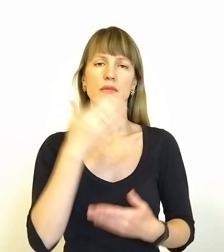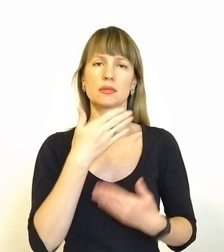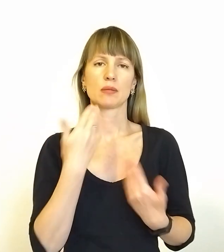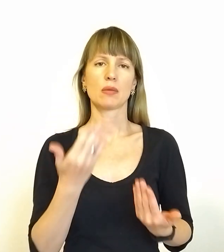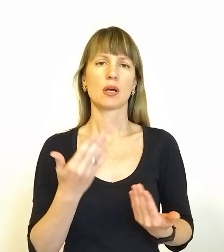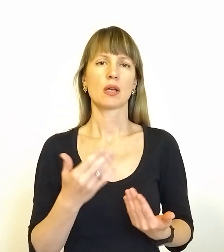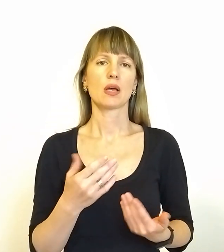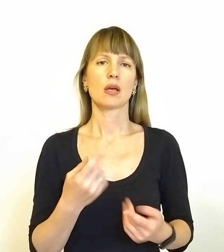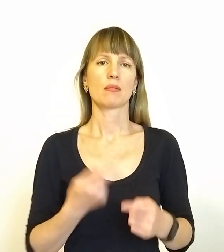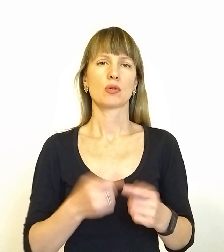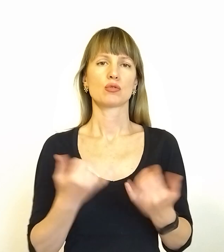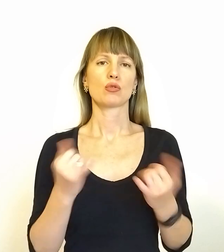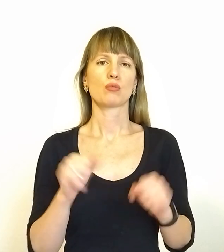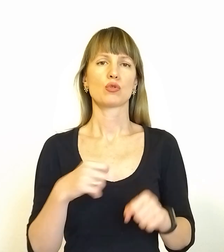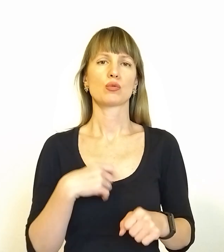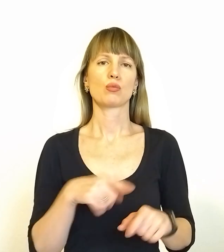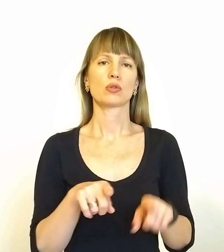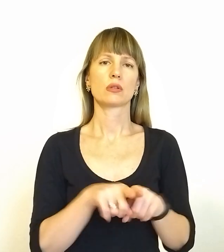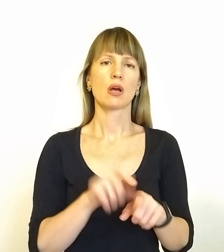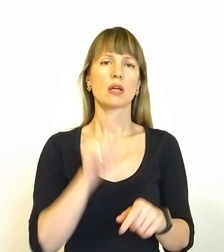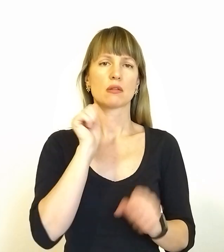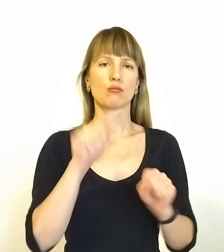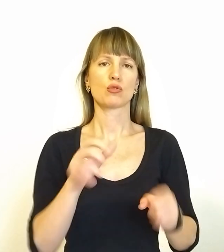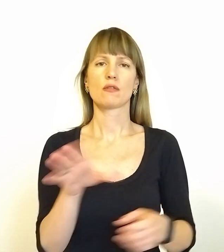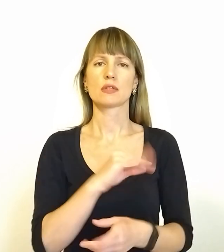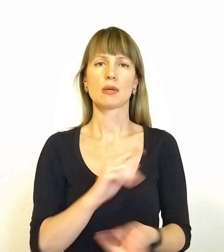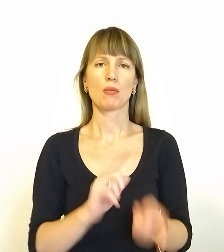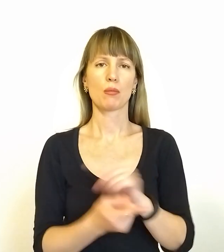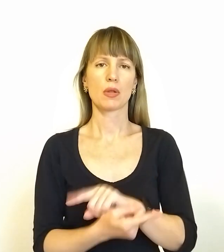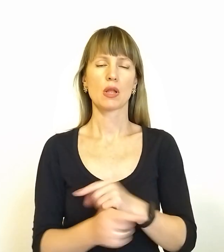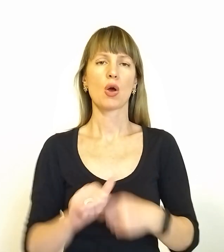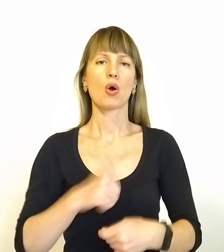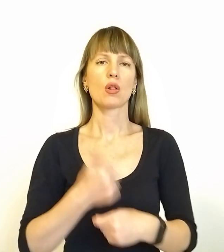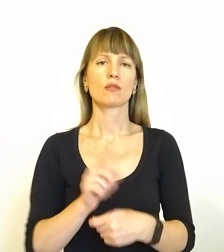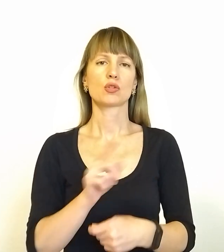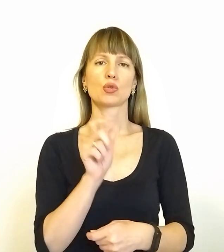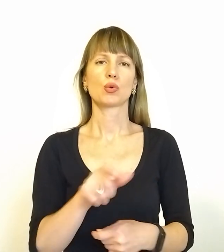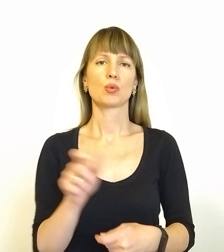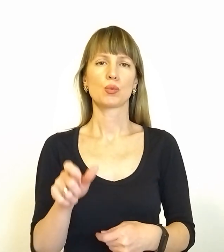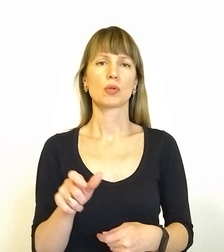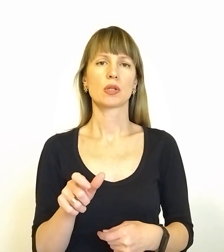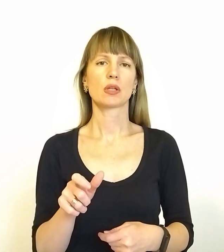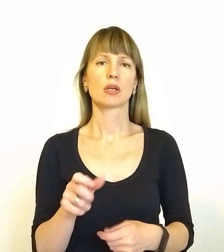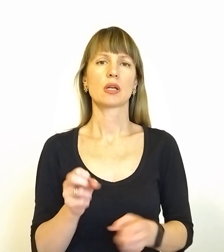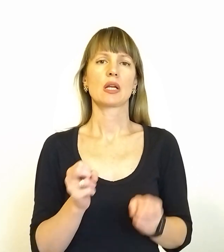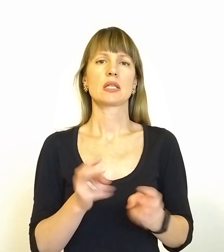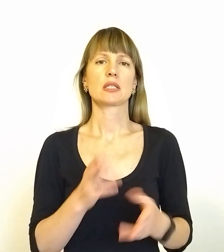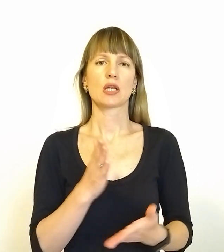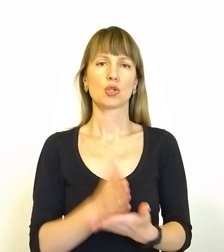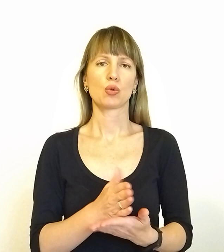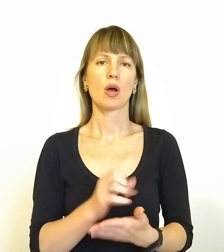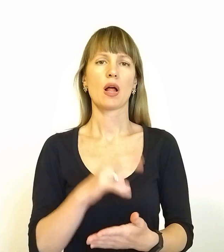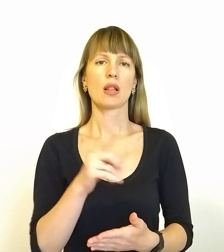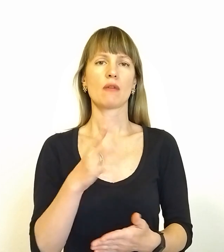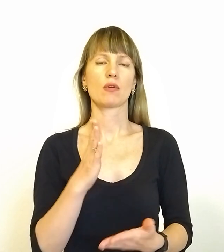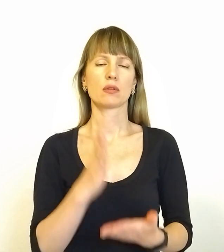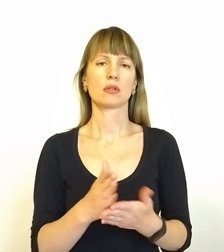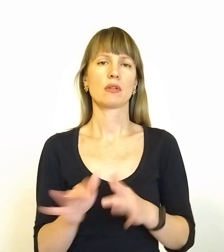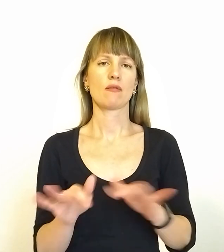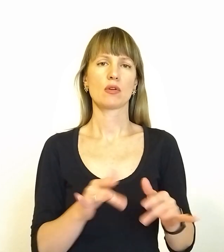Сьогодні може бути так, а завтра може бути якось інше. Головне, що люди, так, люди ризикнули, але вони в Русі. Це